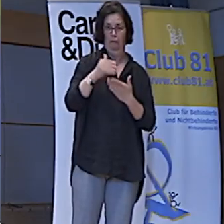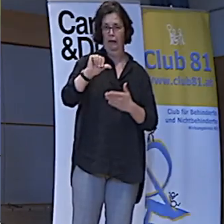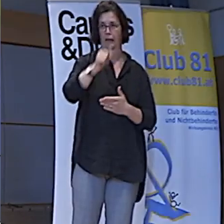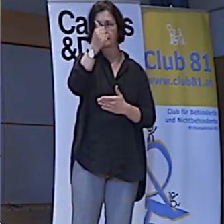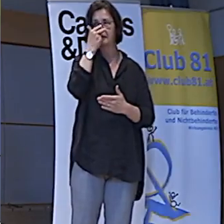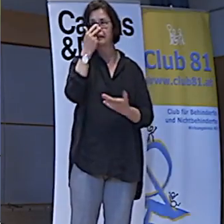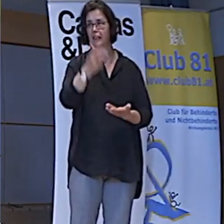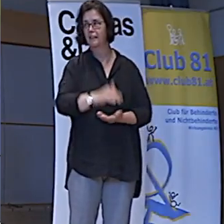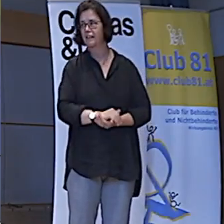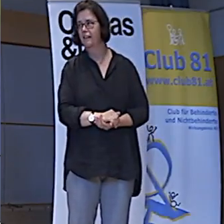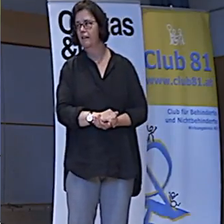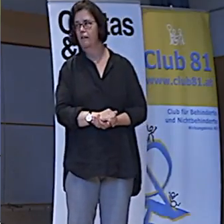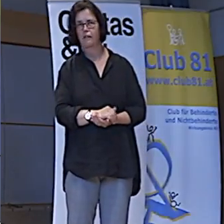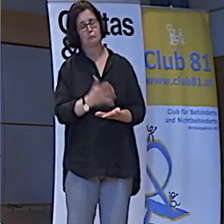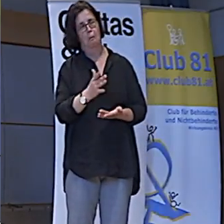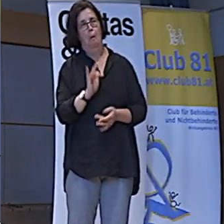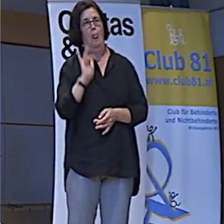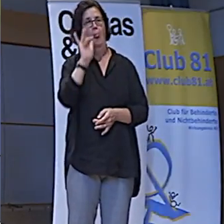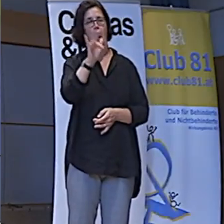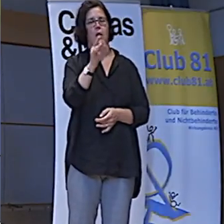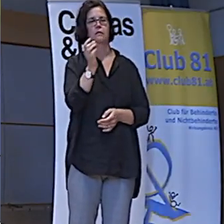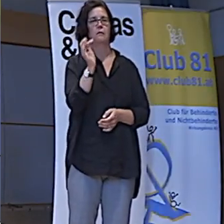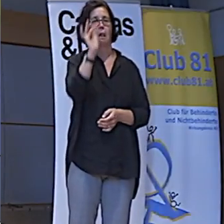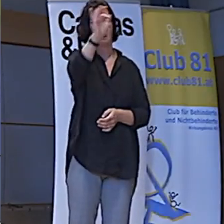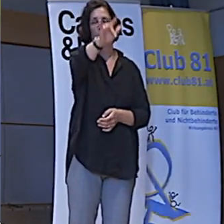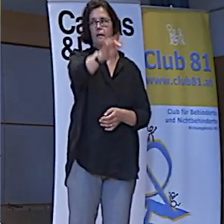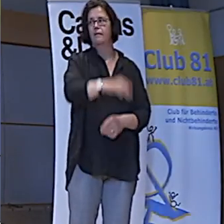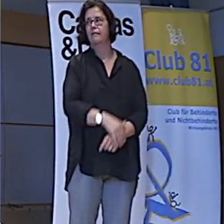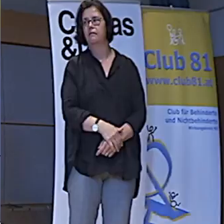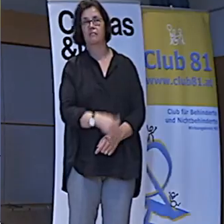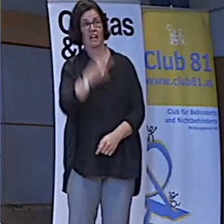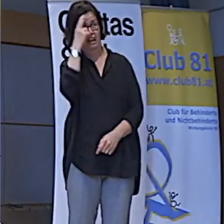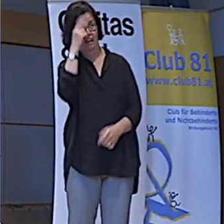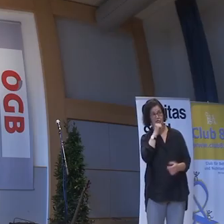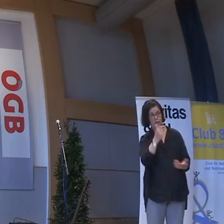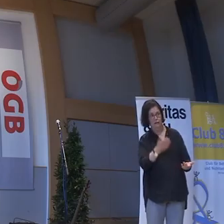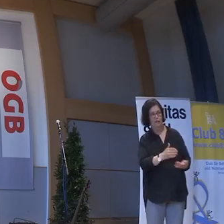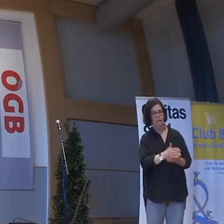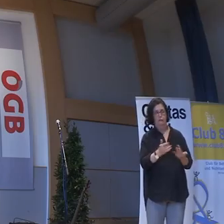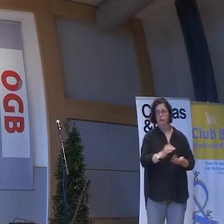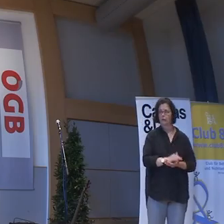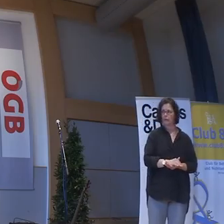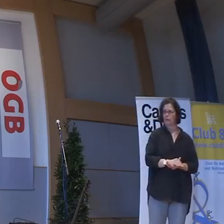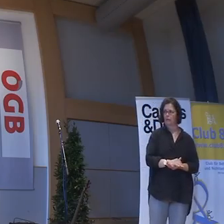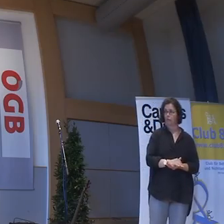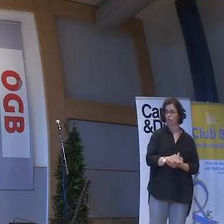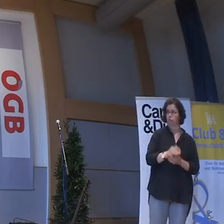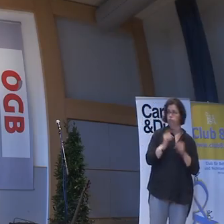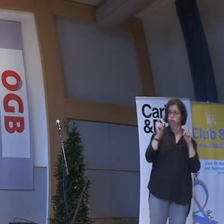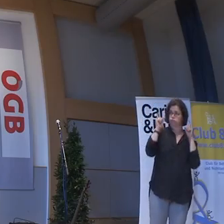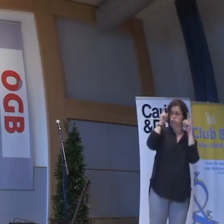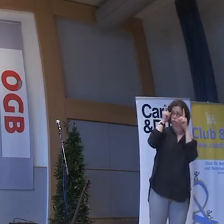oder nicht so oft, und wenn man etwas nicht kennt, dann hat man eine Frage,